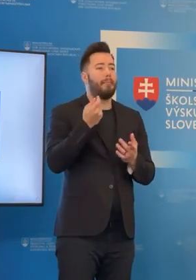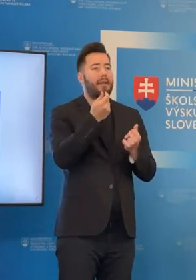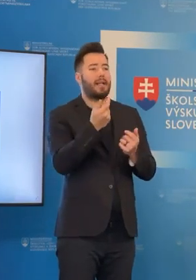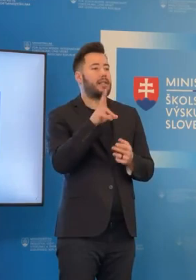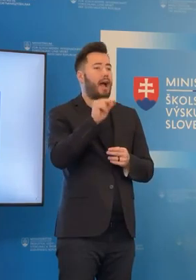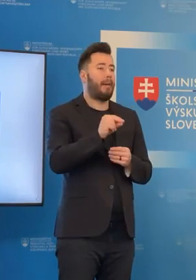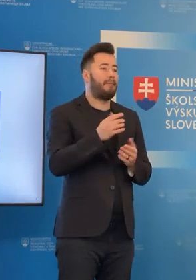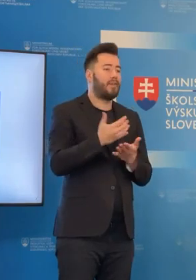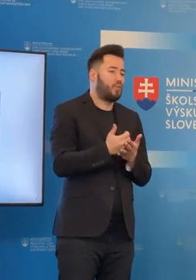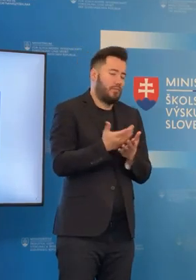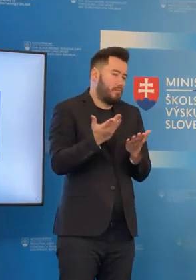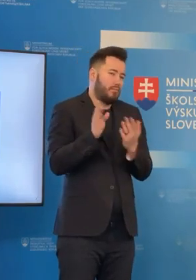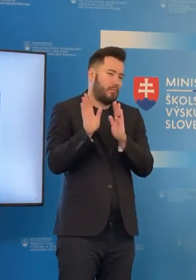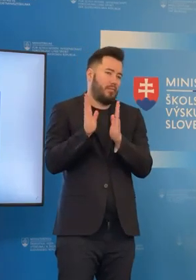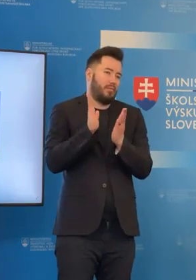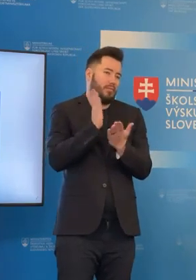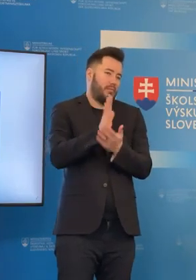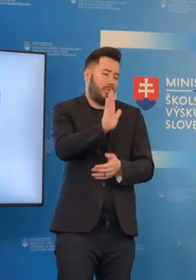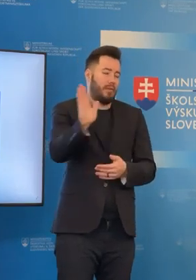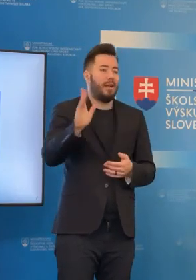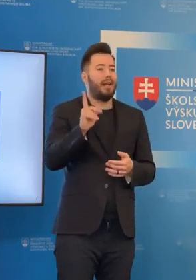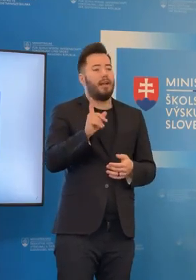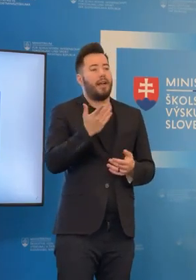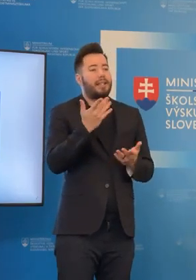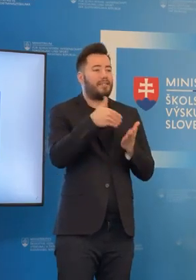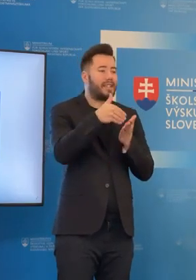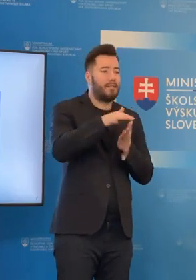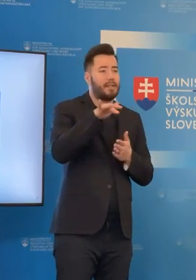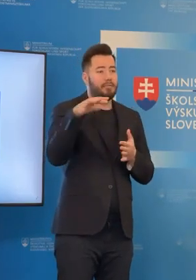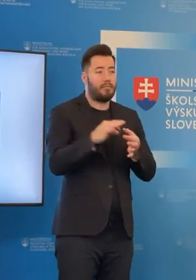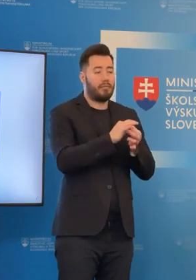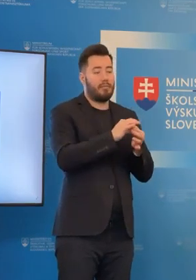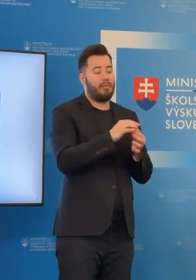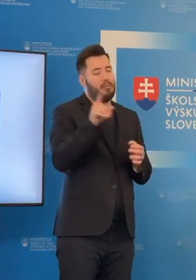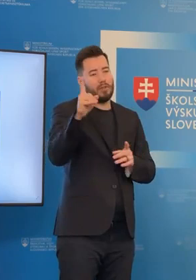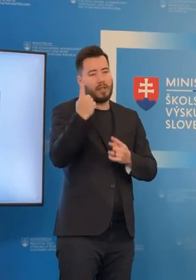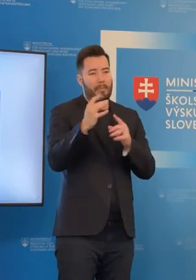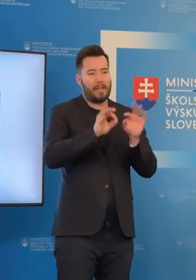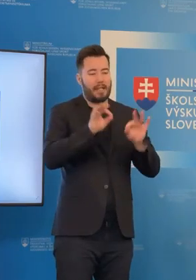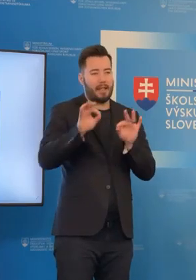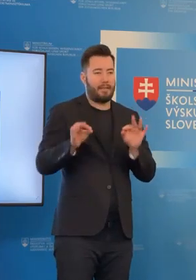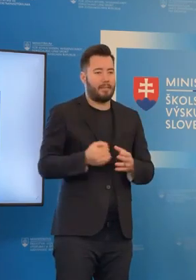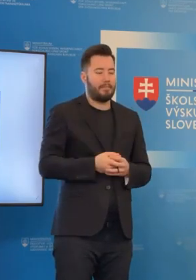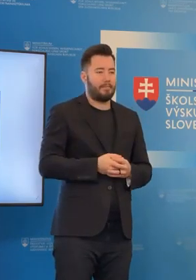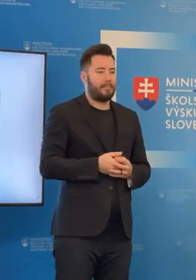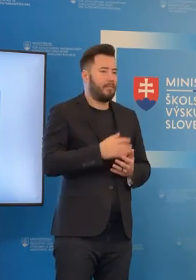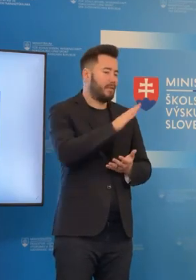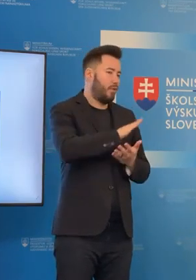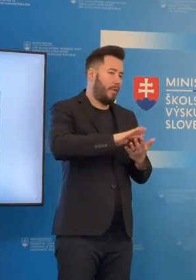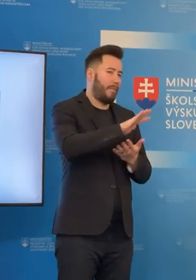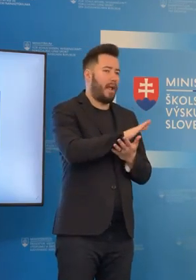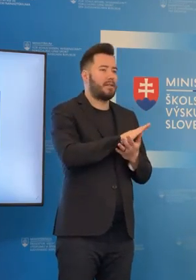vzniknú a ktoré oni si sami nejakým spôsobom nastavia. Či už je to v oblasti